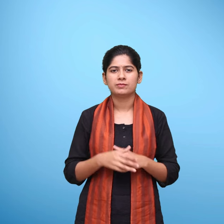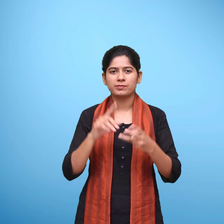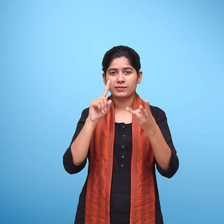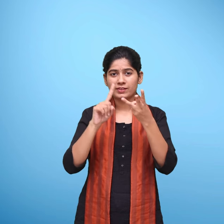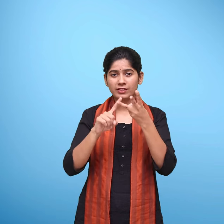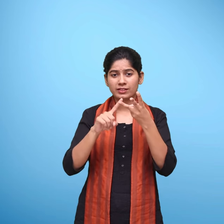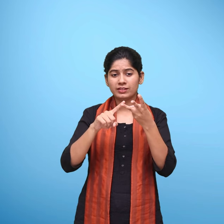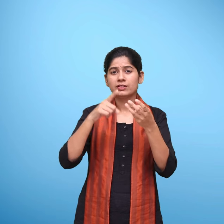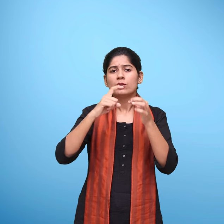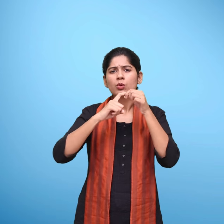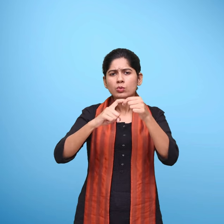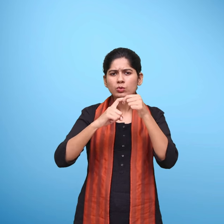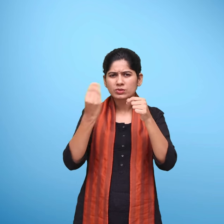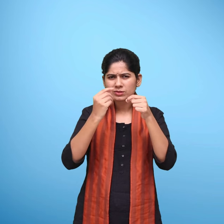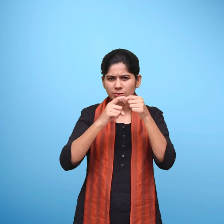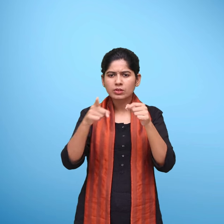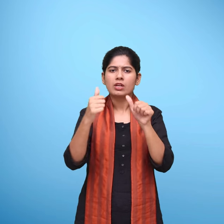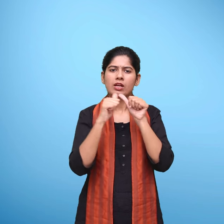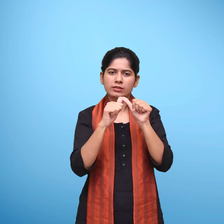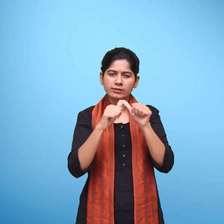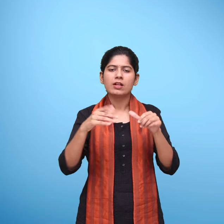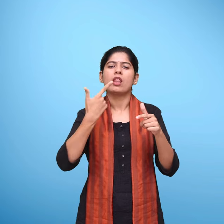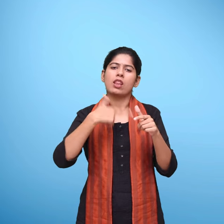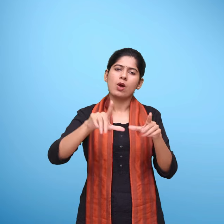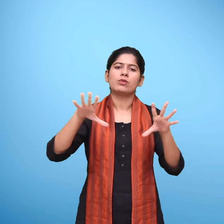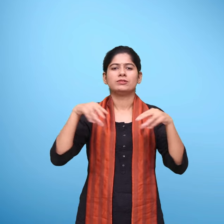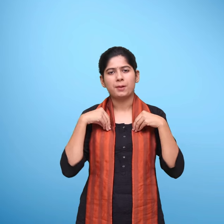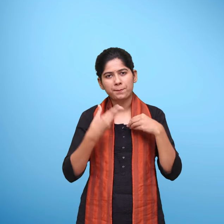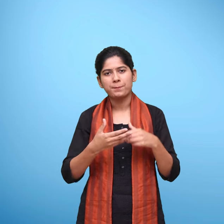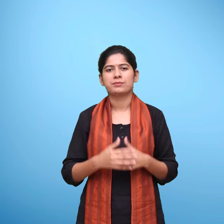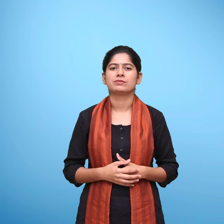तीसरा चरण पहुँच प्रदान करें और एप को अनुमती दें